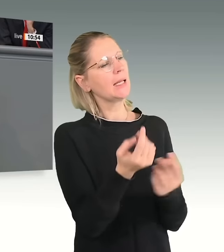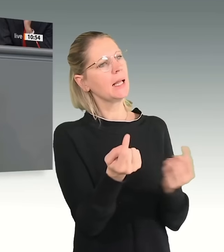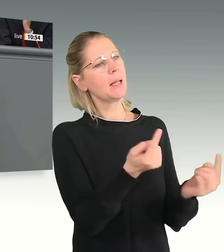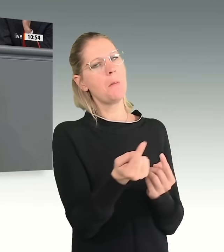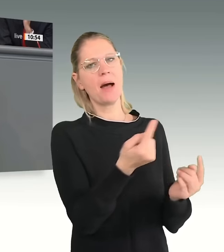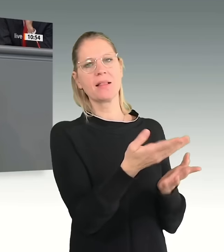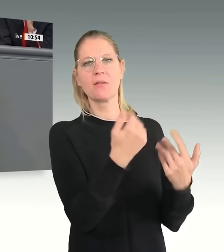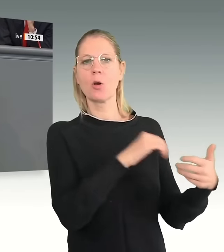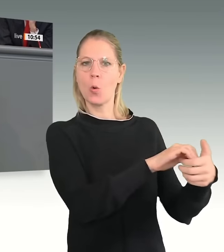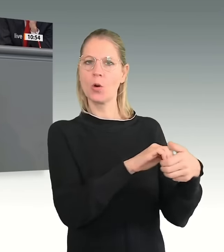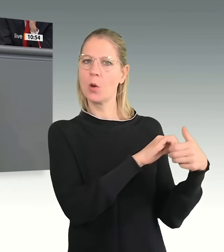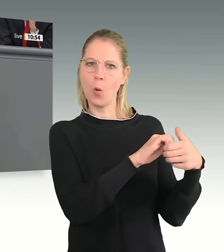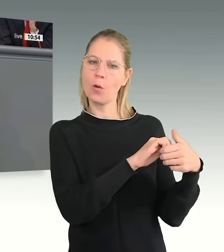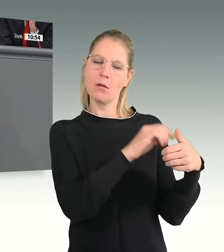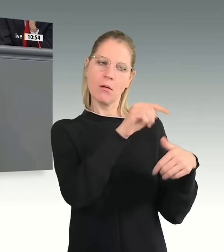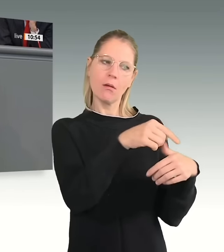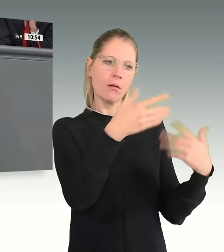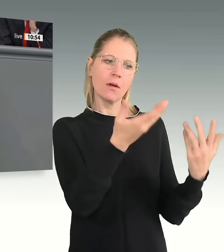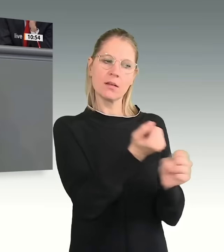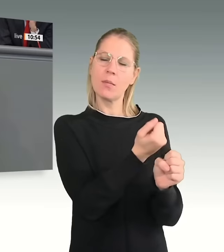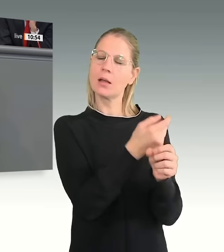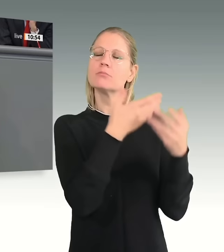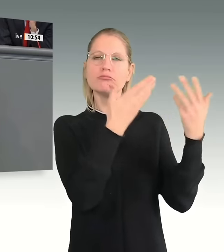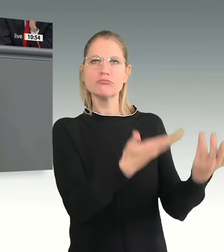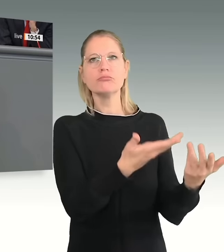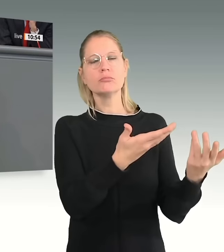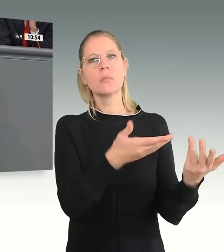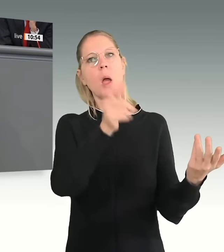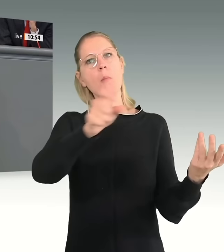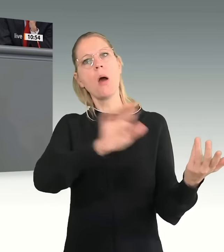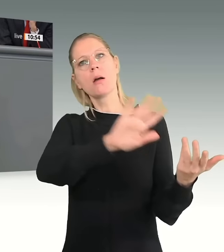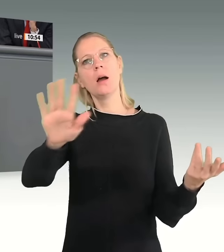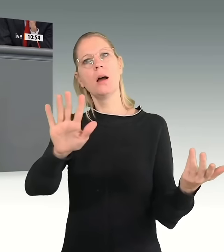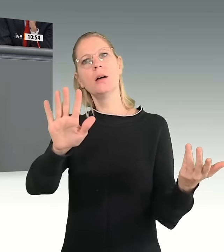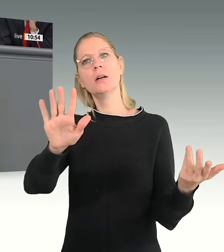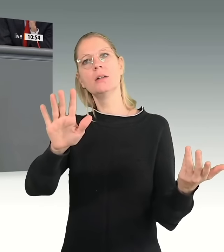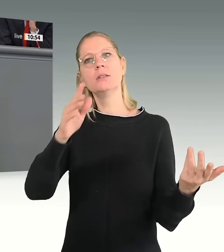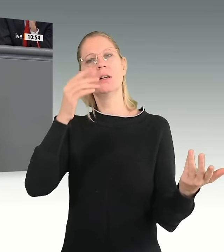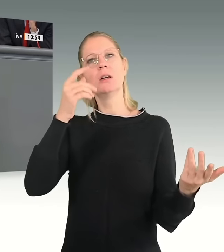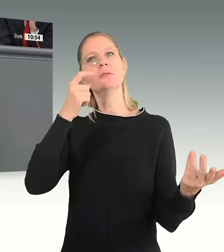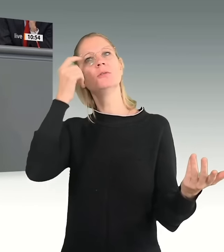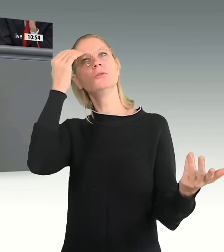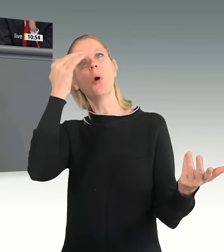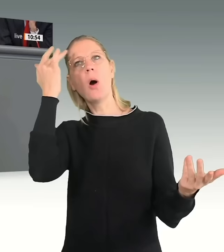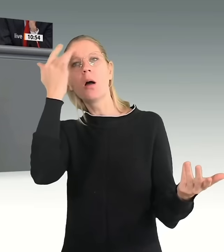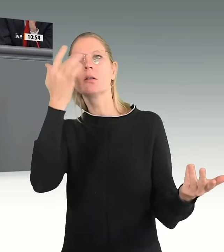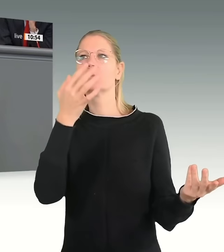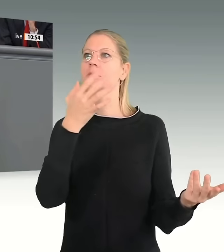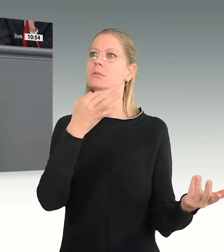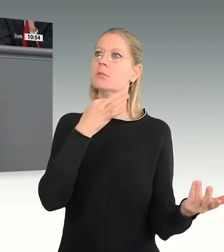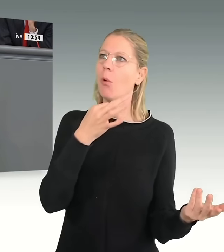als die Sorgen und Nöte der Menschen, der Bürgerinnen und Bürger aufzugreifen. Vielmehr kommen Sie aus Ihrer